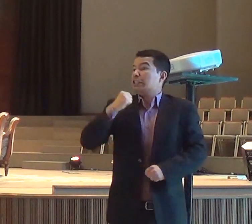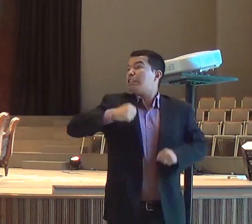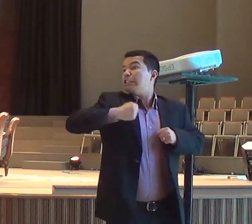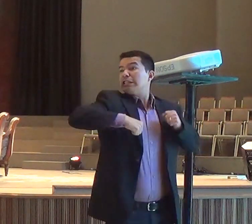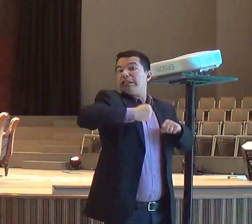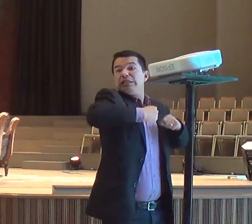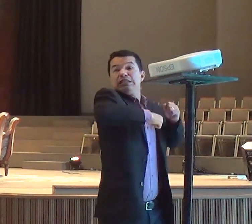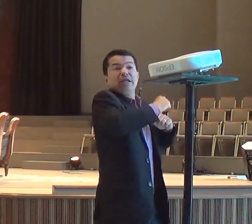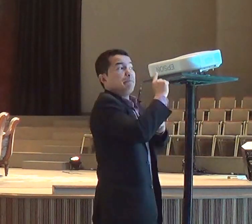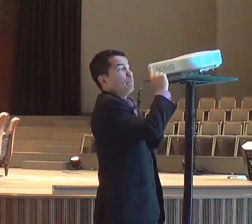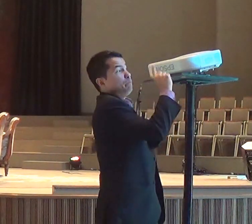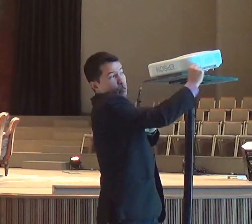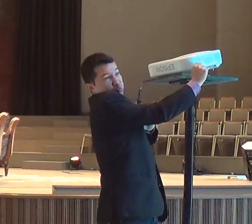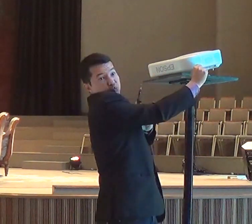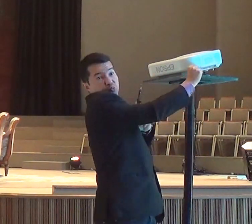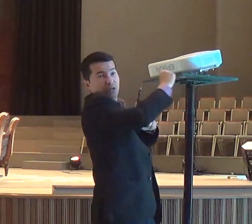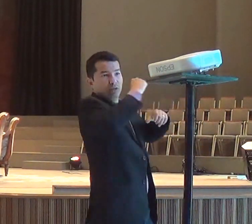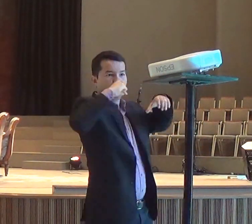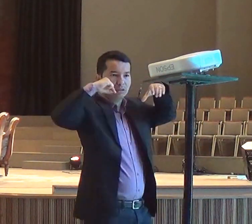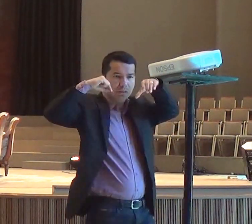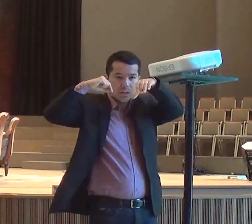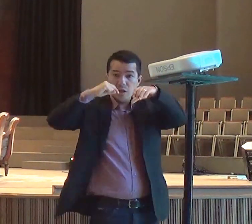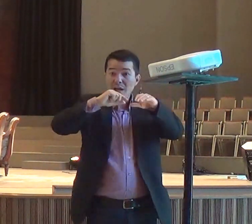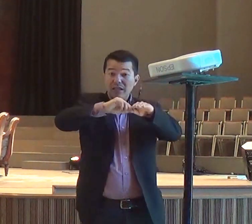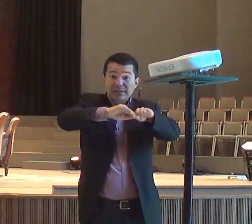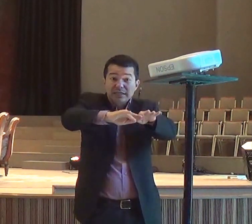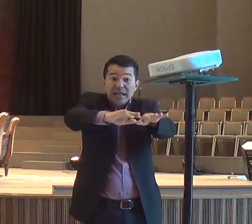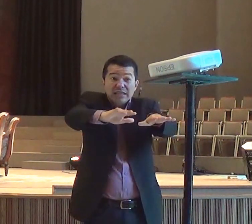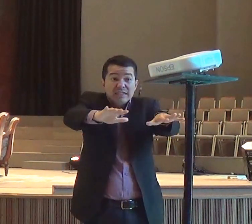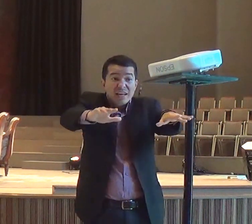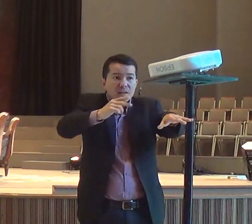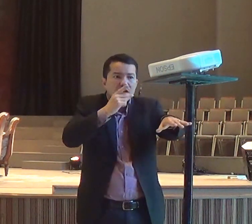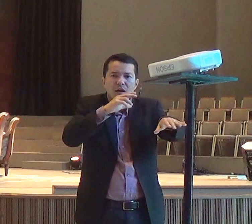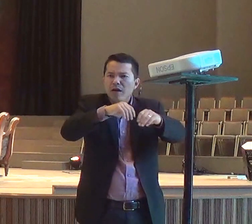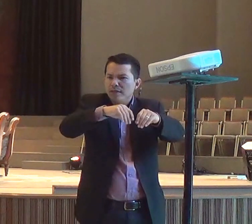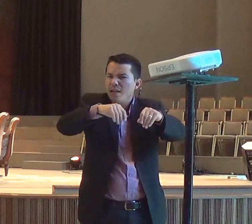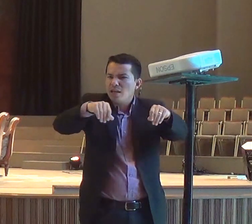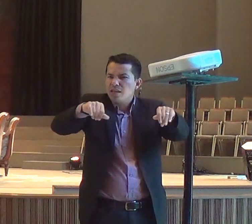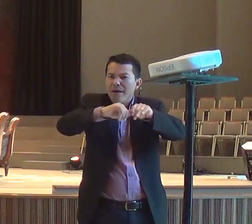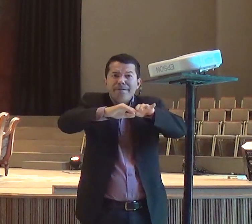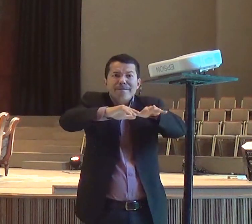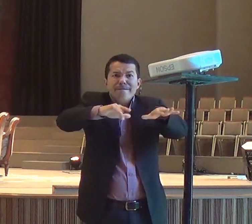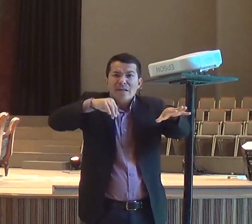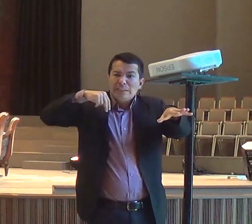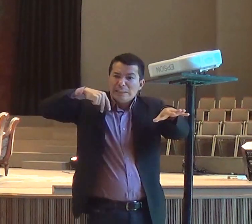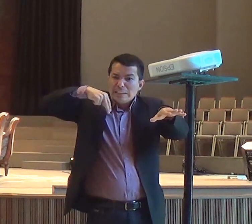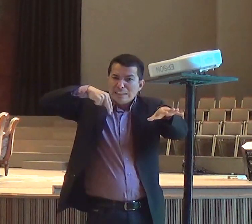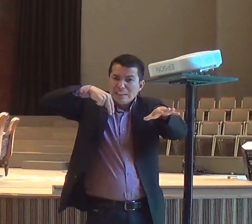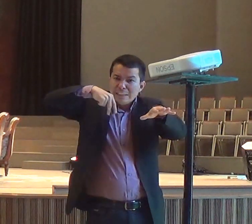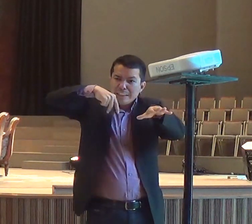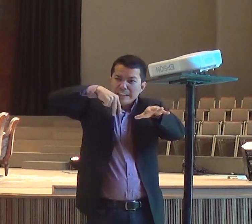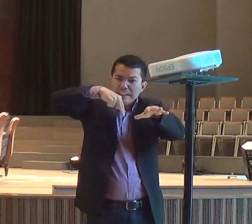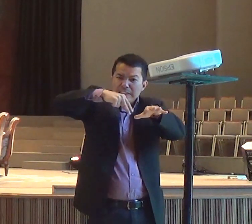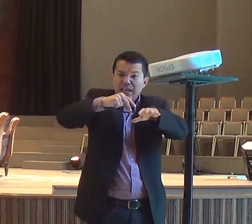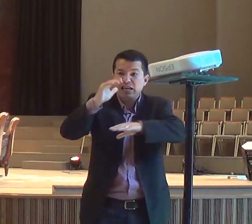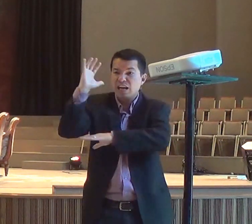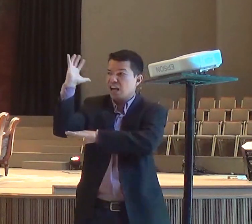servo, entrou no deserto, caminhando um dia, chegou, a um pé, de gesta, sentou-se,